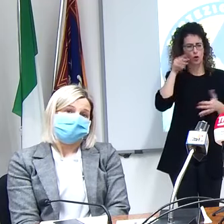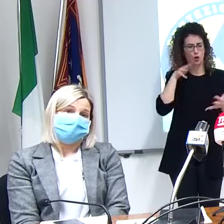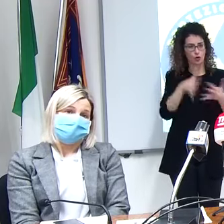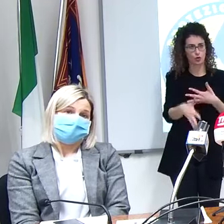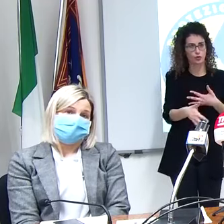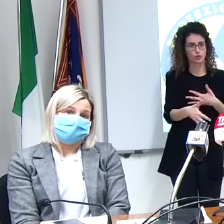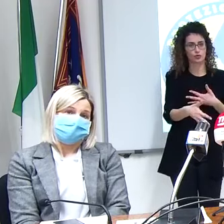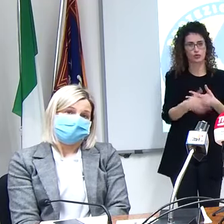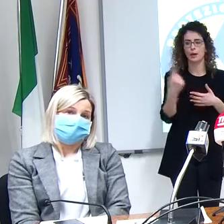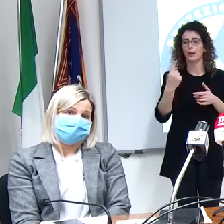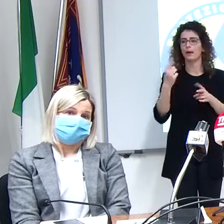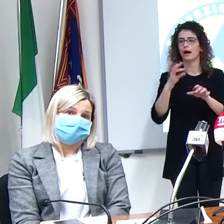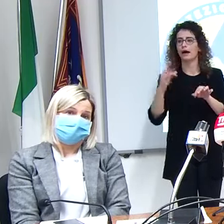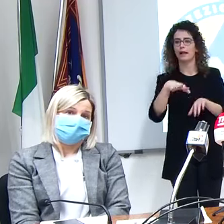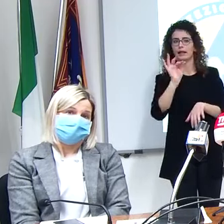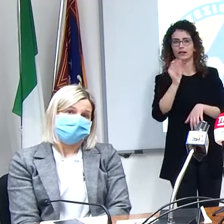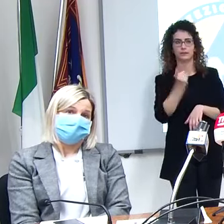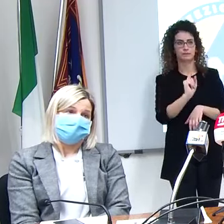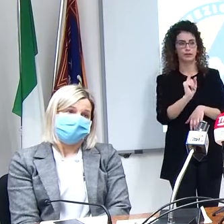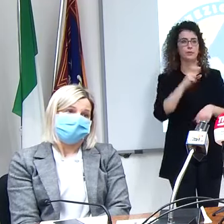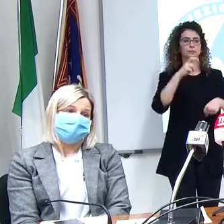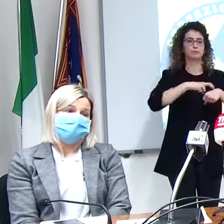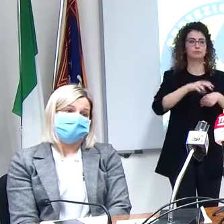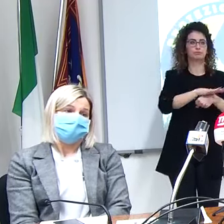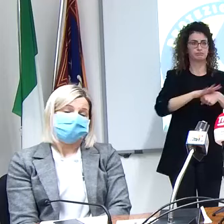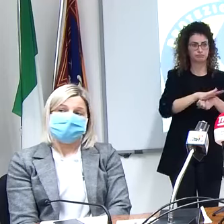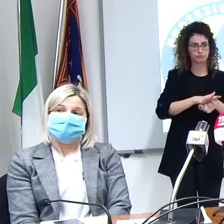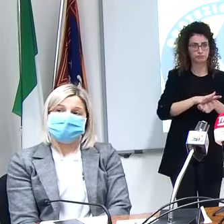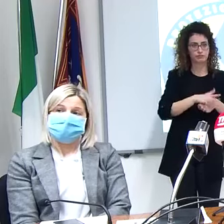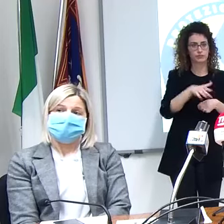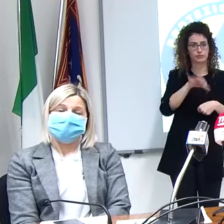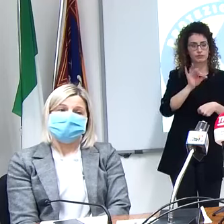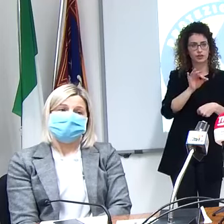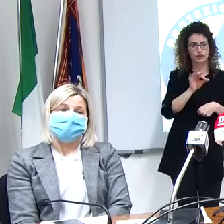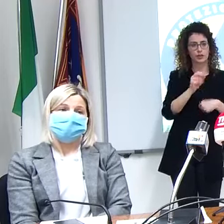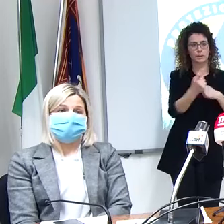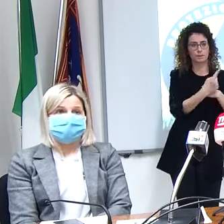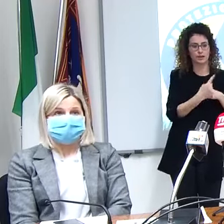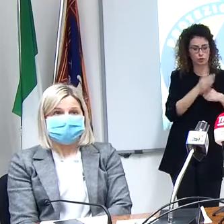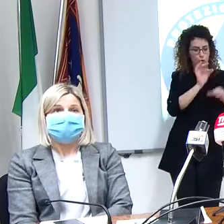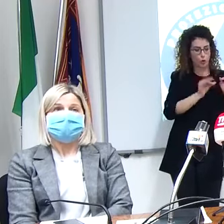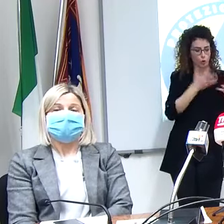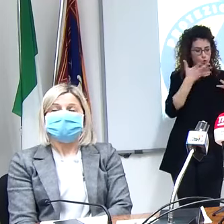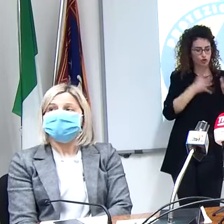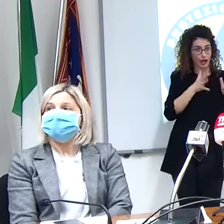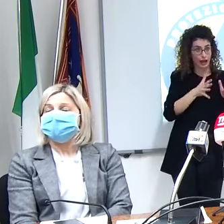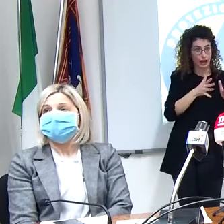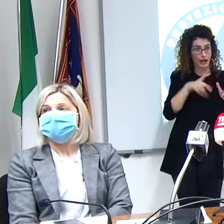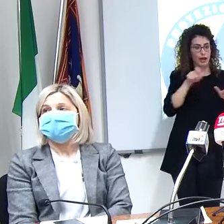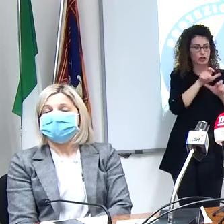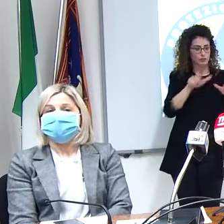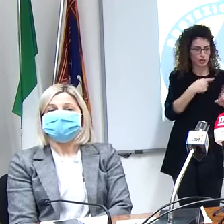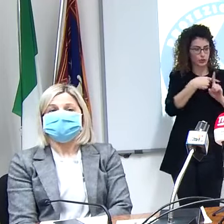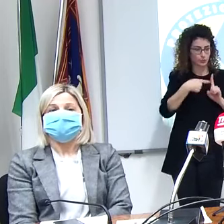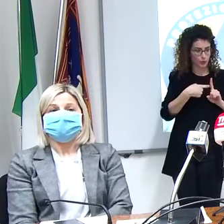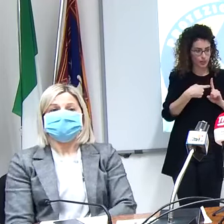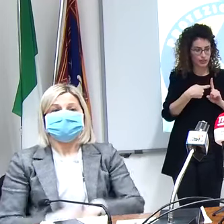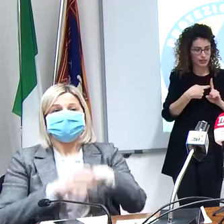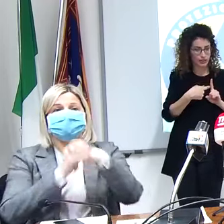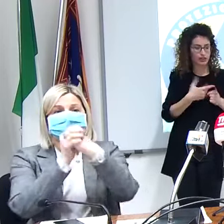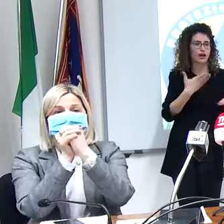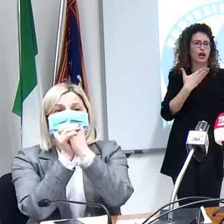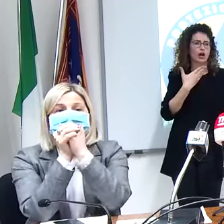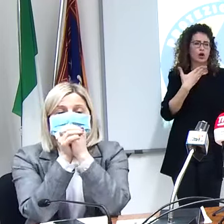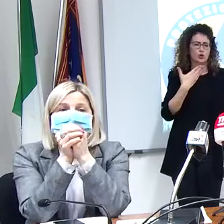a selezionarlo è proprio il medico di medicina generale che tra i suoi pazienti positivi immediatamente